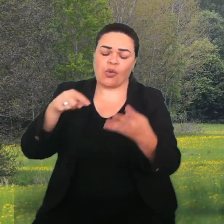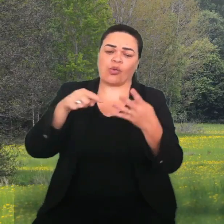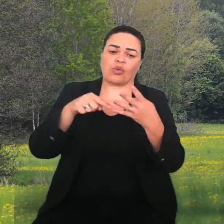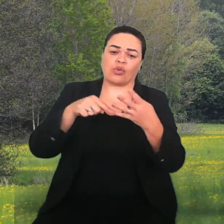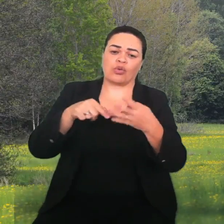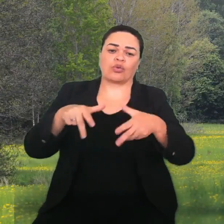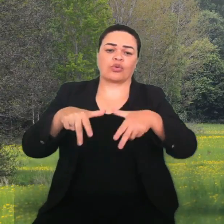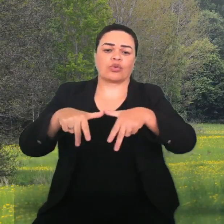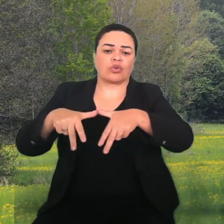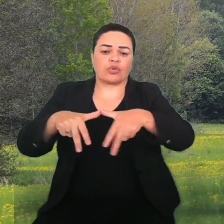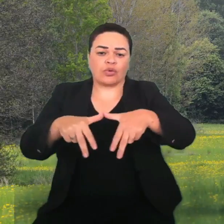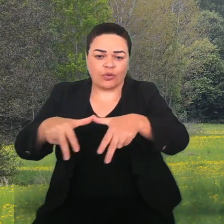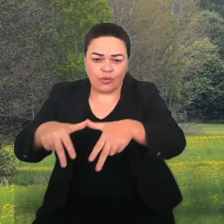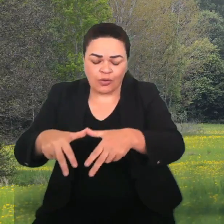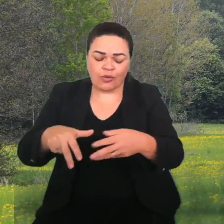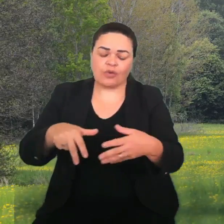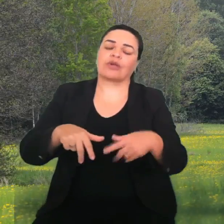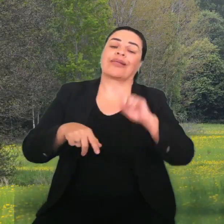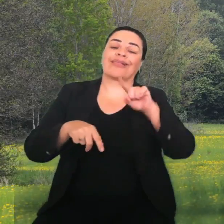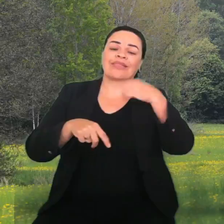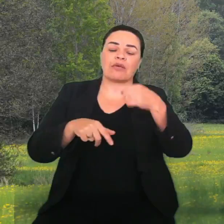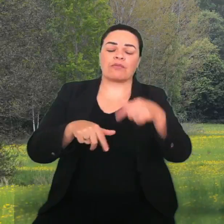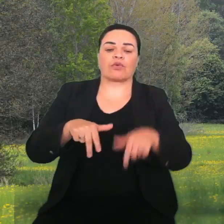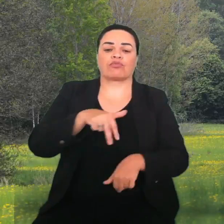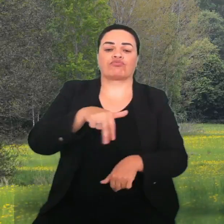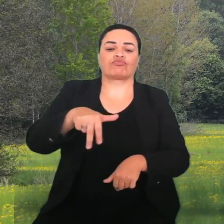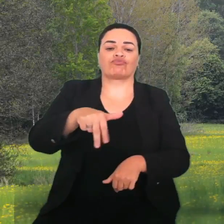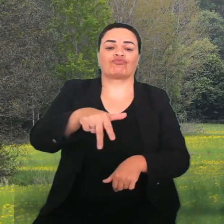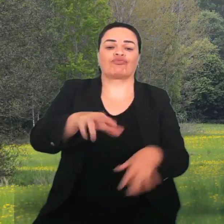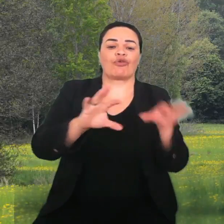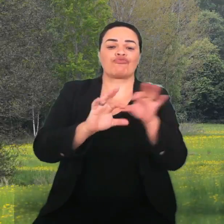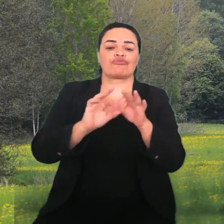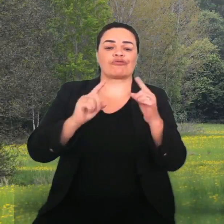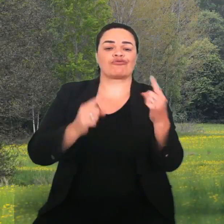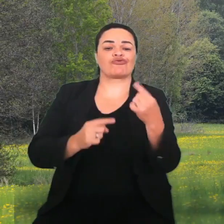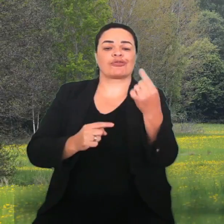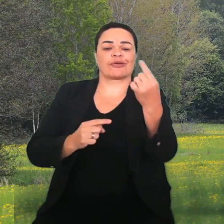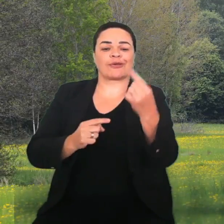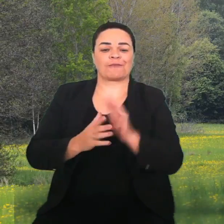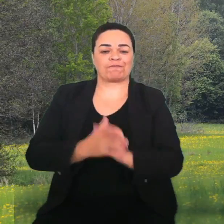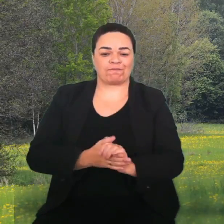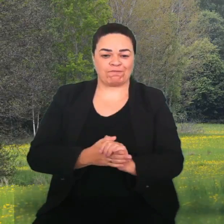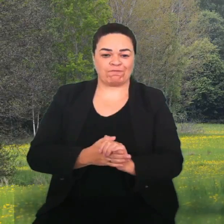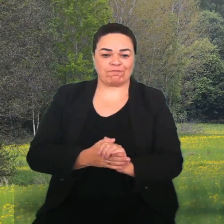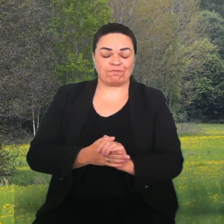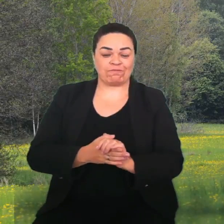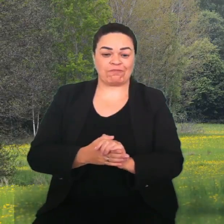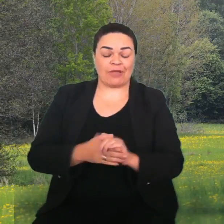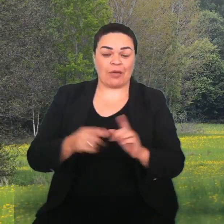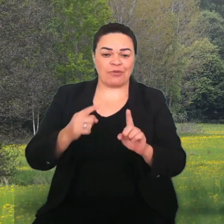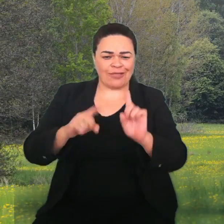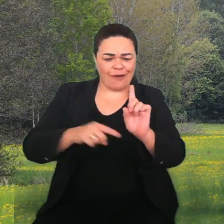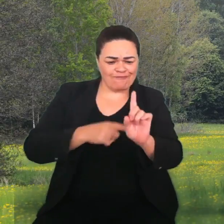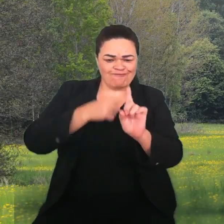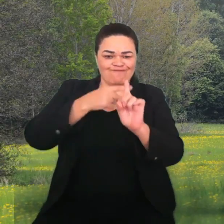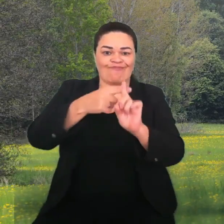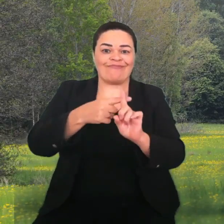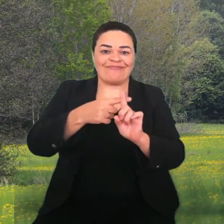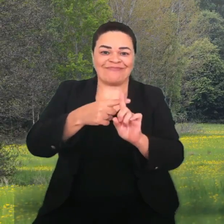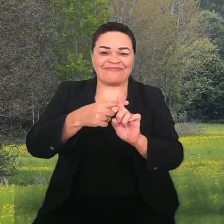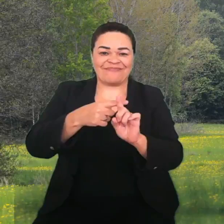podem ser estimuladas durante toda a fase de desenvolvimento da criança, potencializando assim esses efeitos